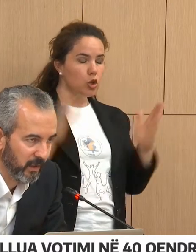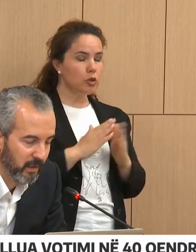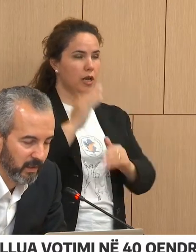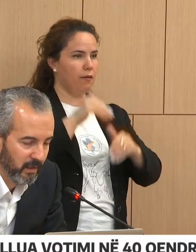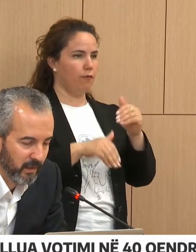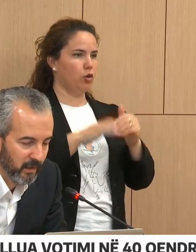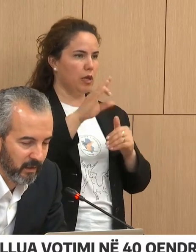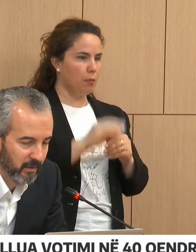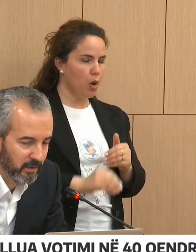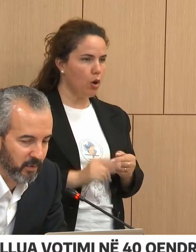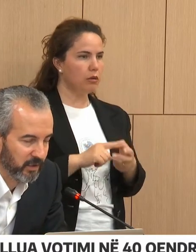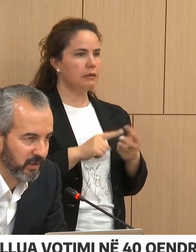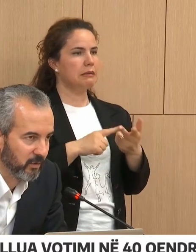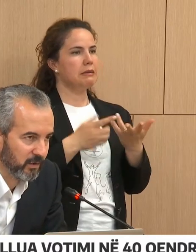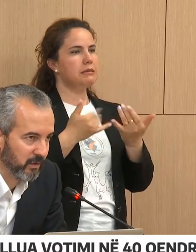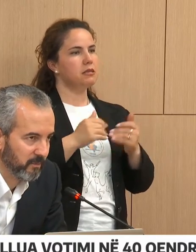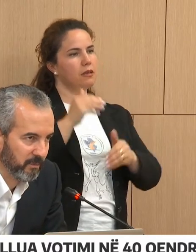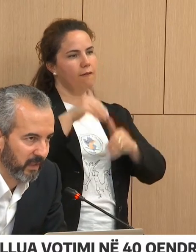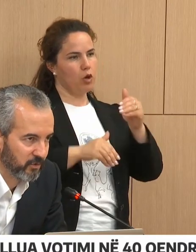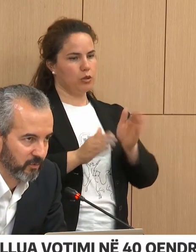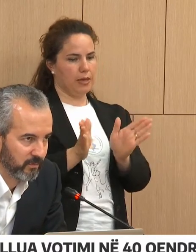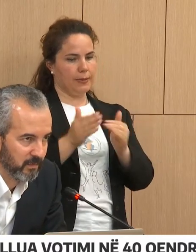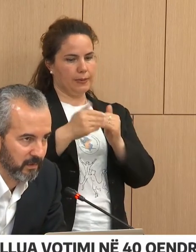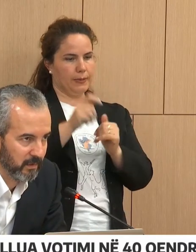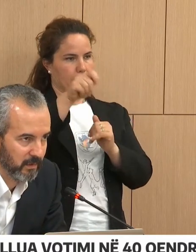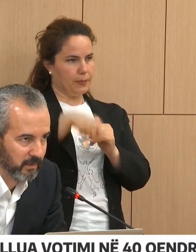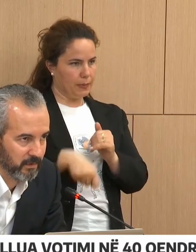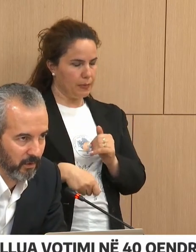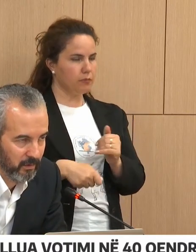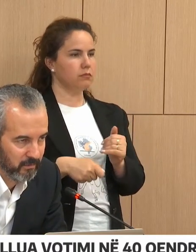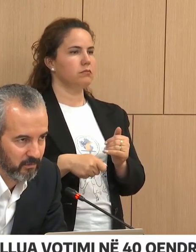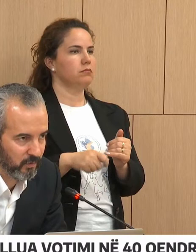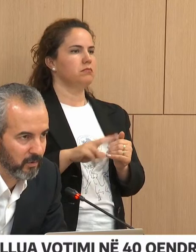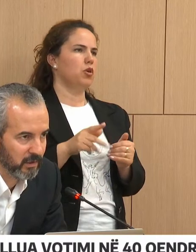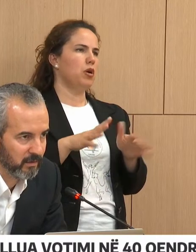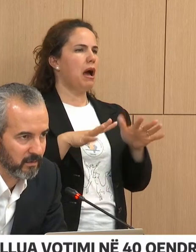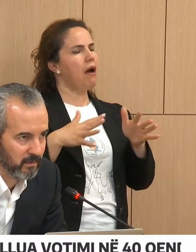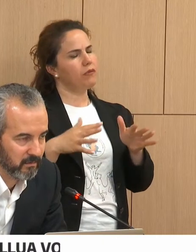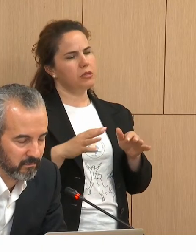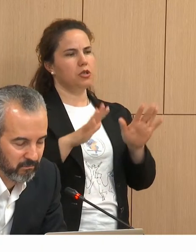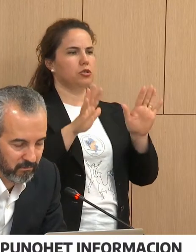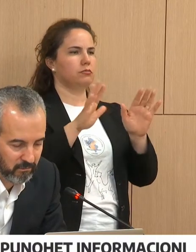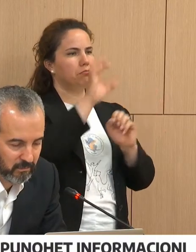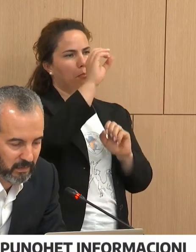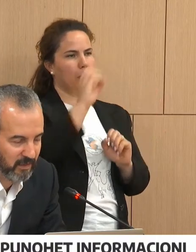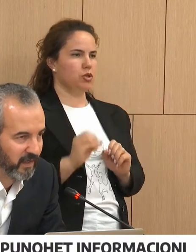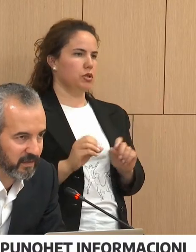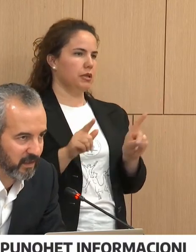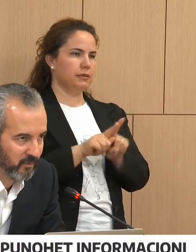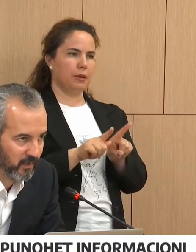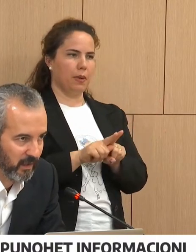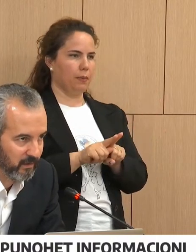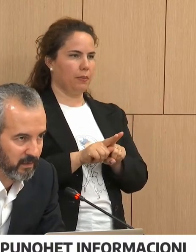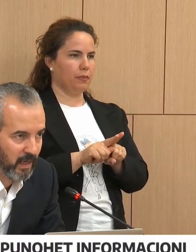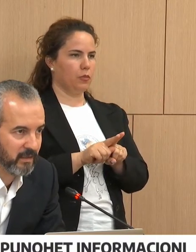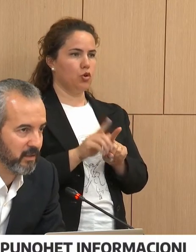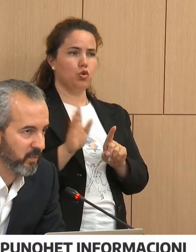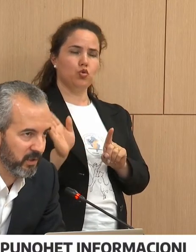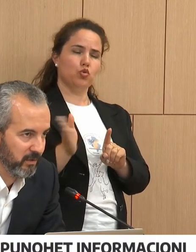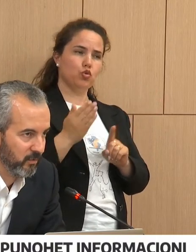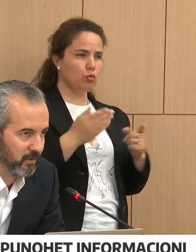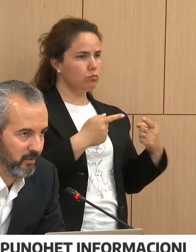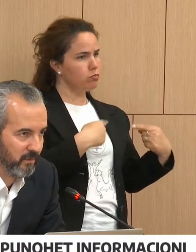siguri që përqindja do tjetë paka shumë kjo nuk do tjenë me diferencë ato më dha